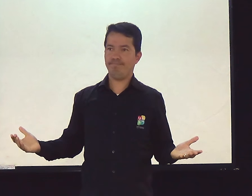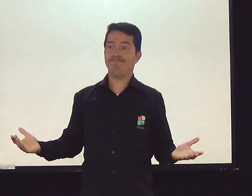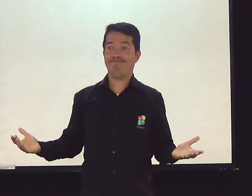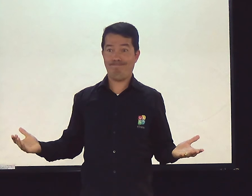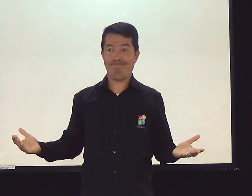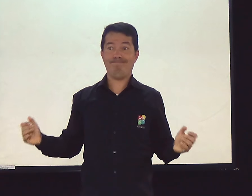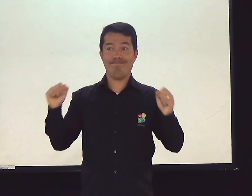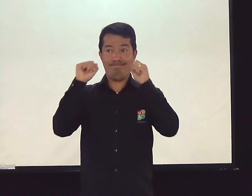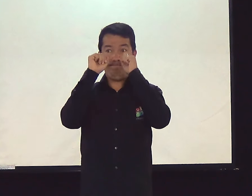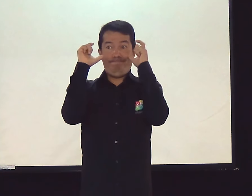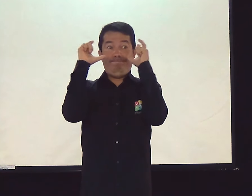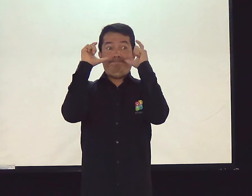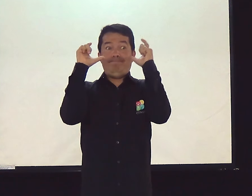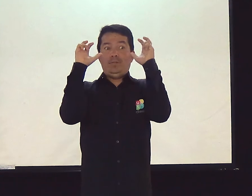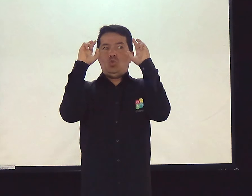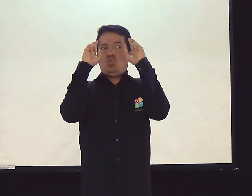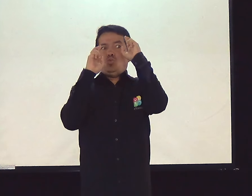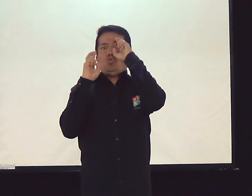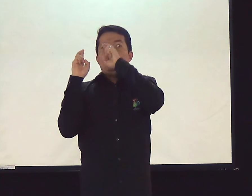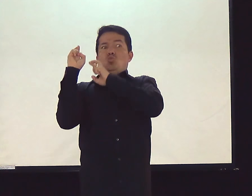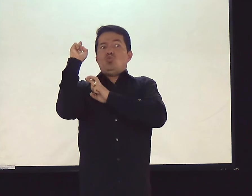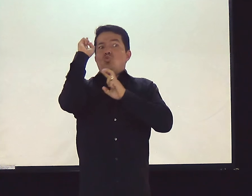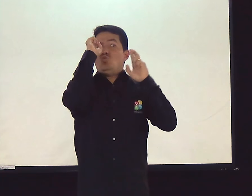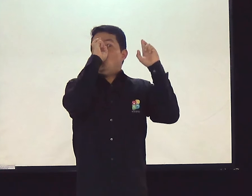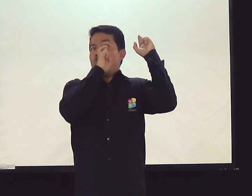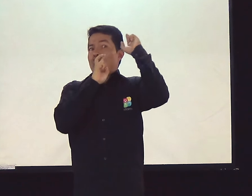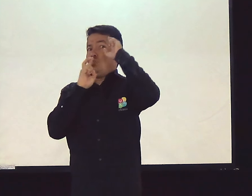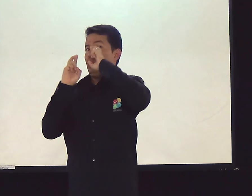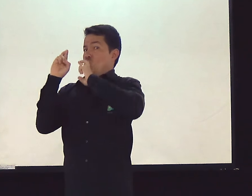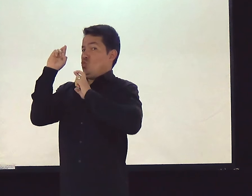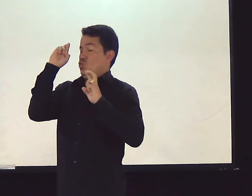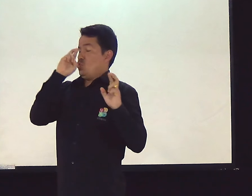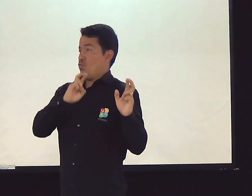Então, prestem muita atenção. Vigie.